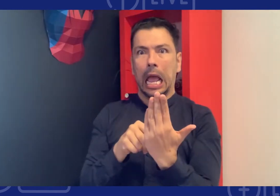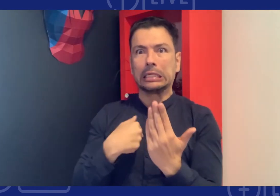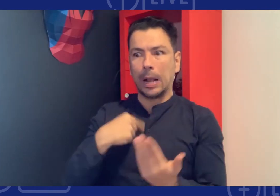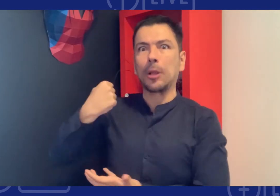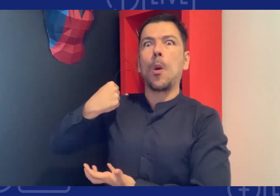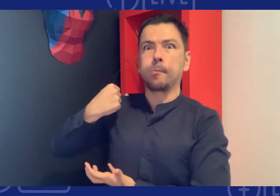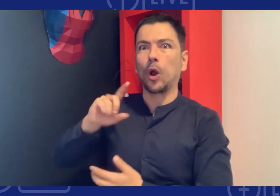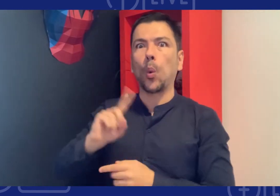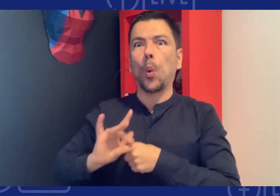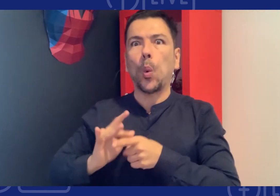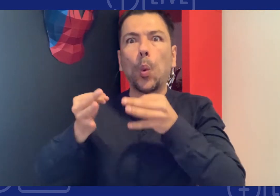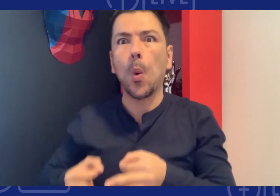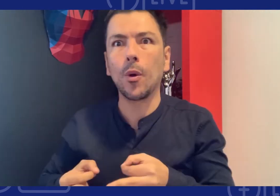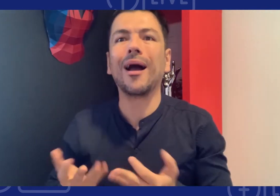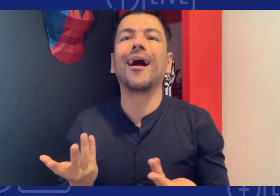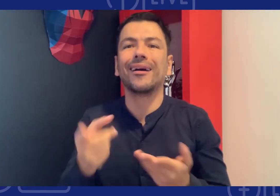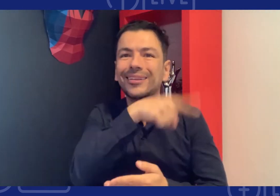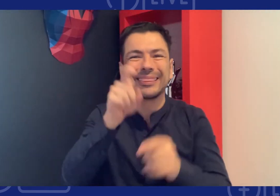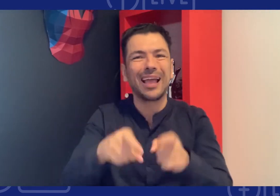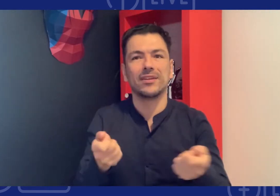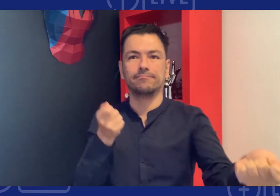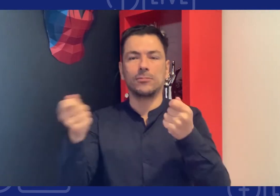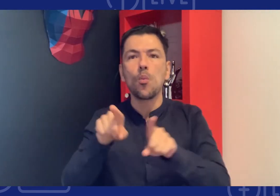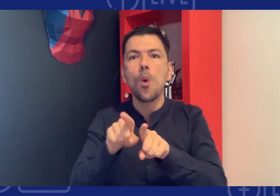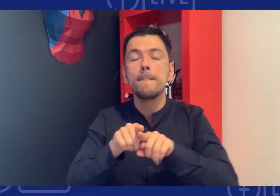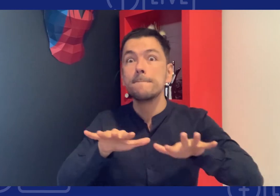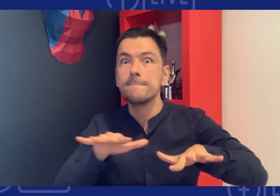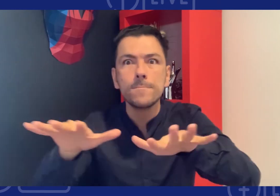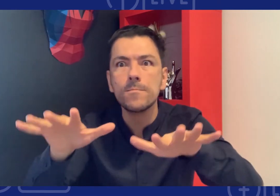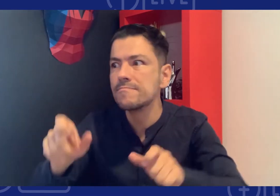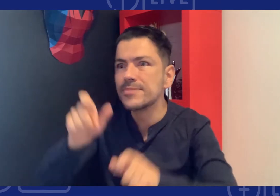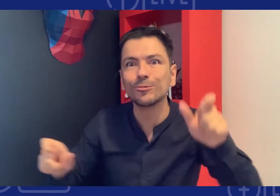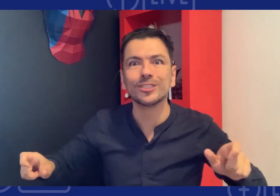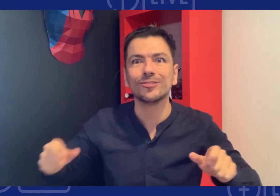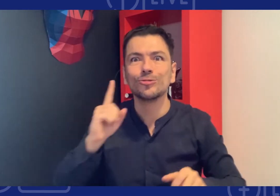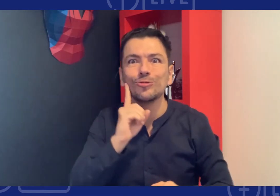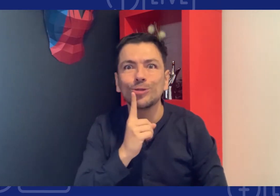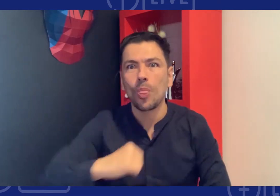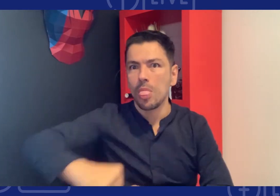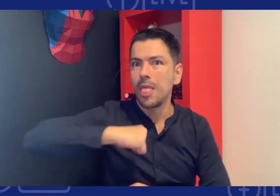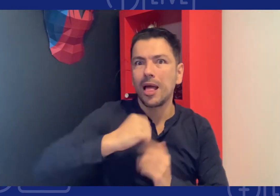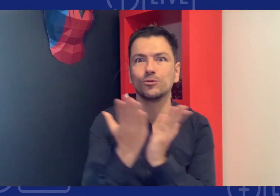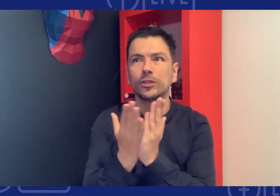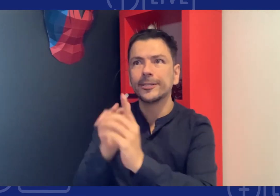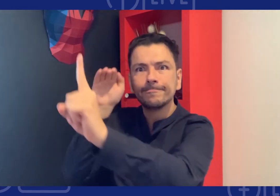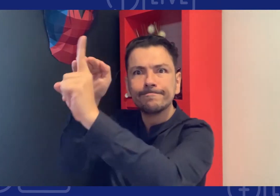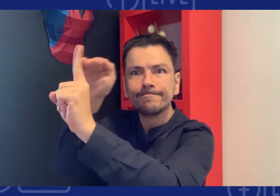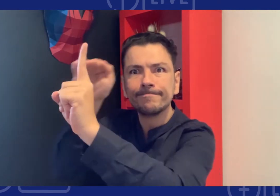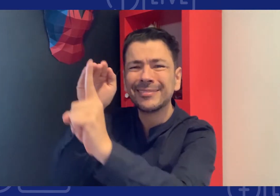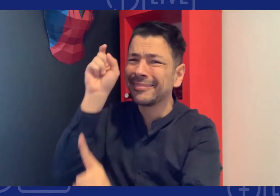desembozo ya se hizo los recursos ya están y no se están cumpliendo es por eso que debemos hacer